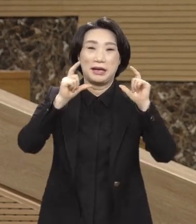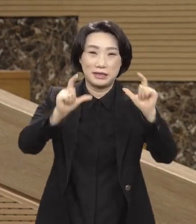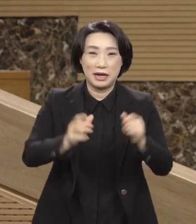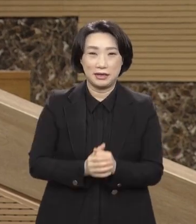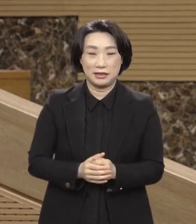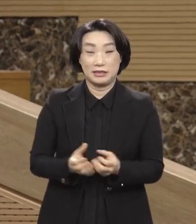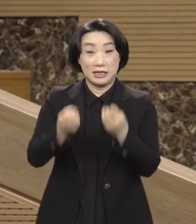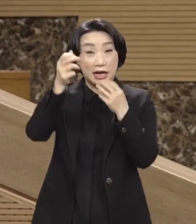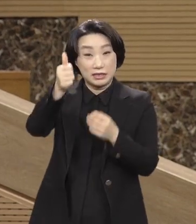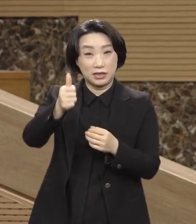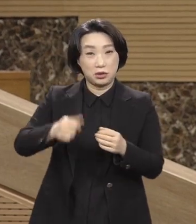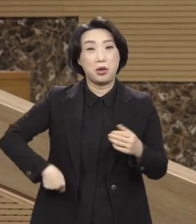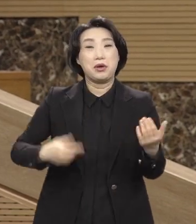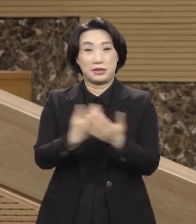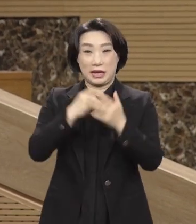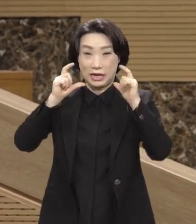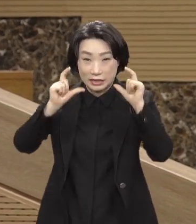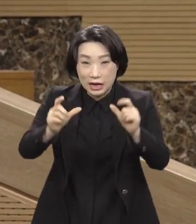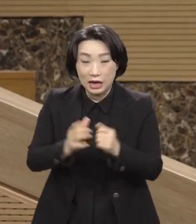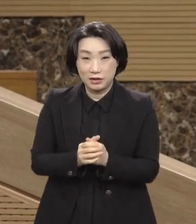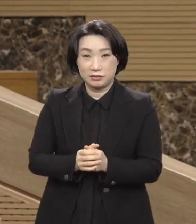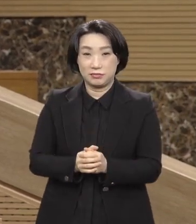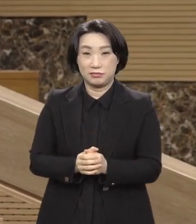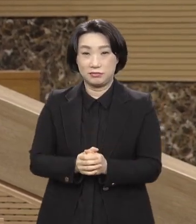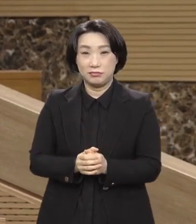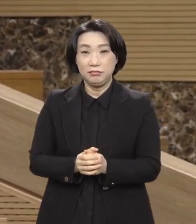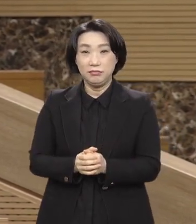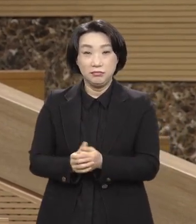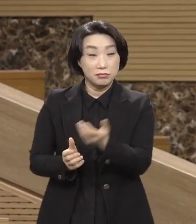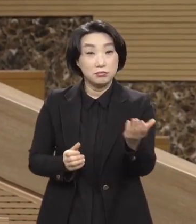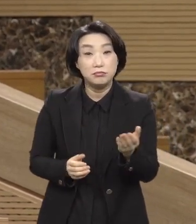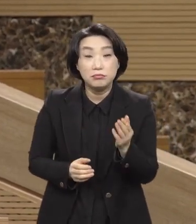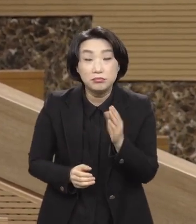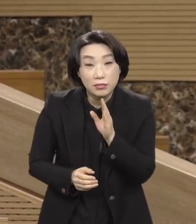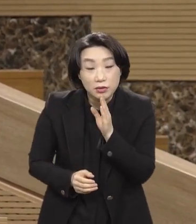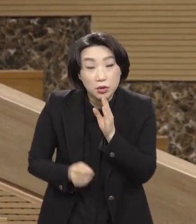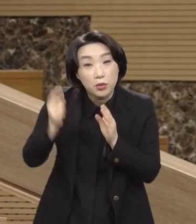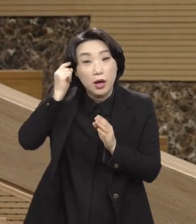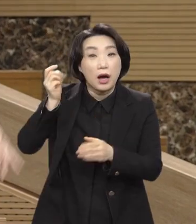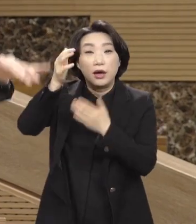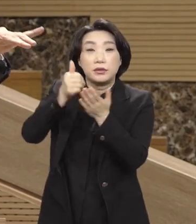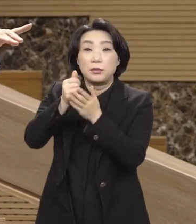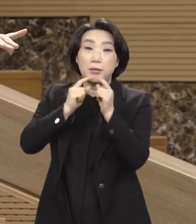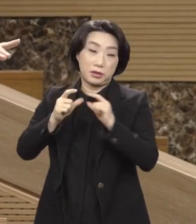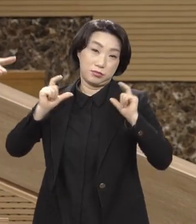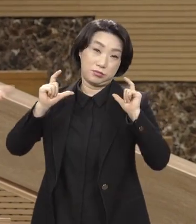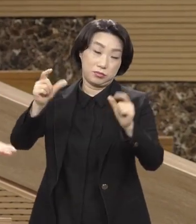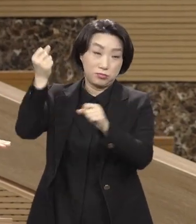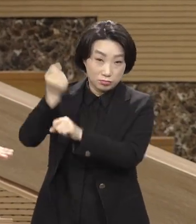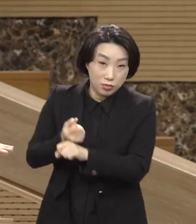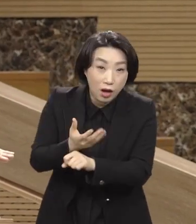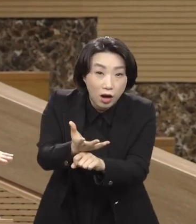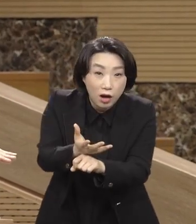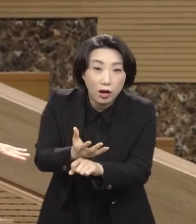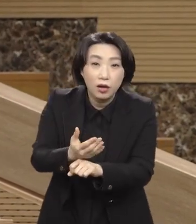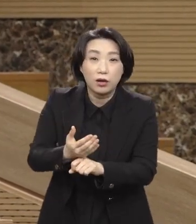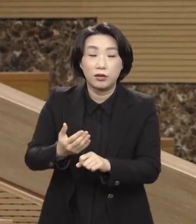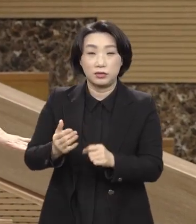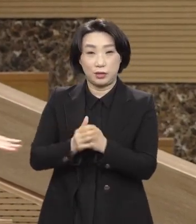제사장도 회개하라. 하나님의 말씀을 들려줘. 그래서 알았어. 우리는 하나님을